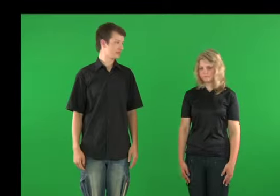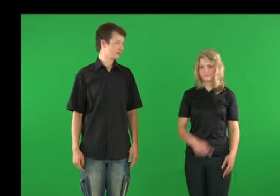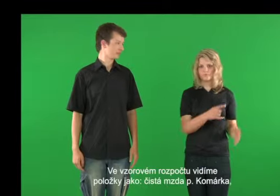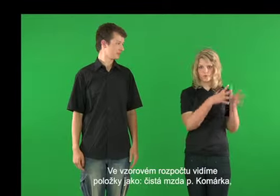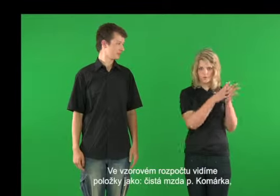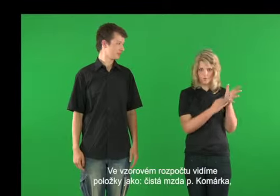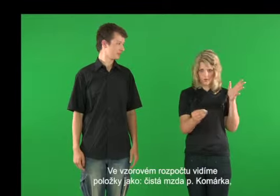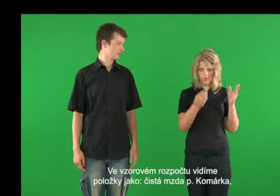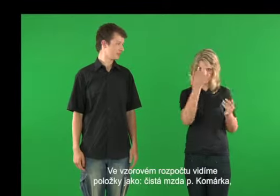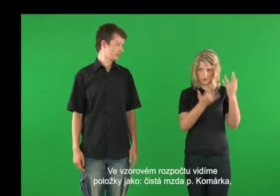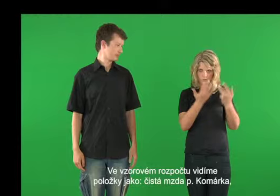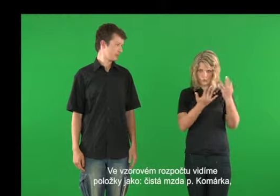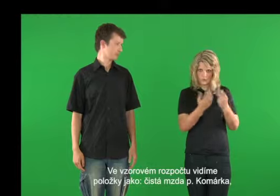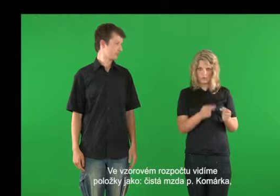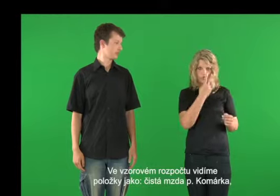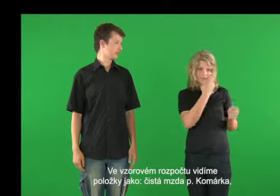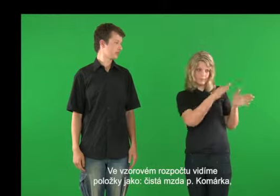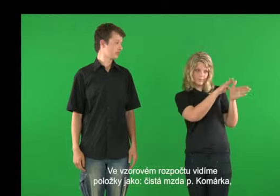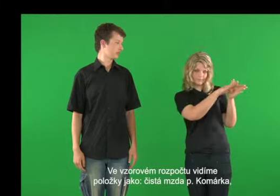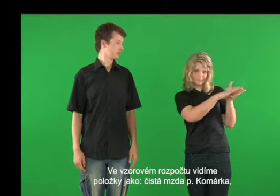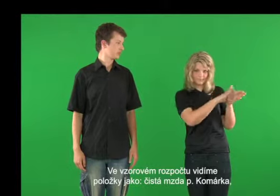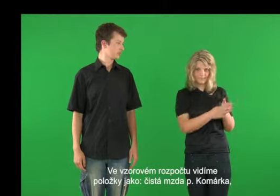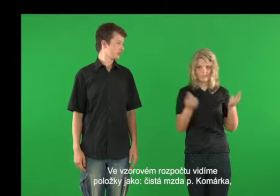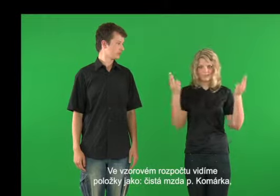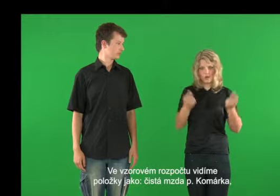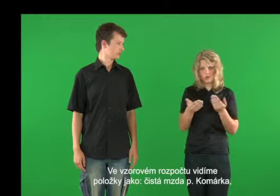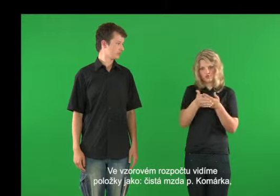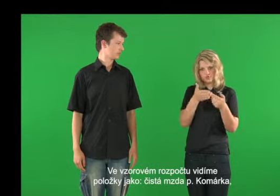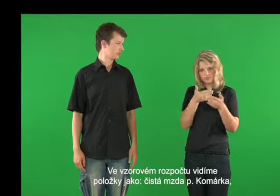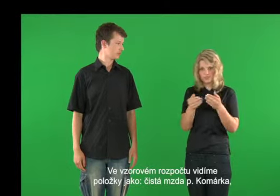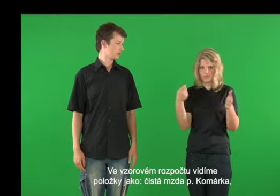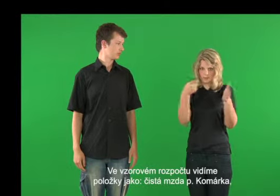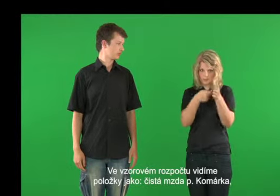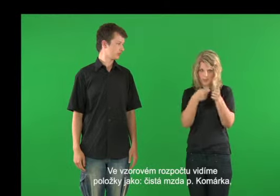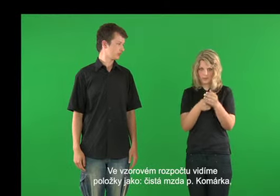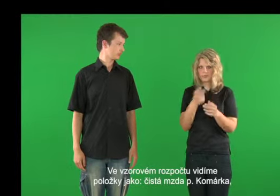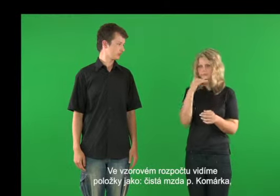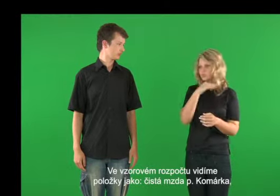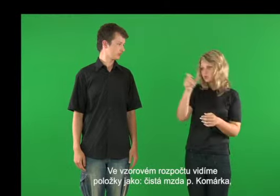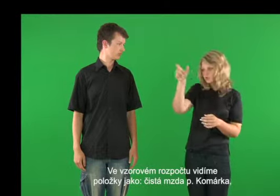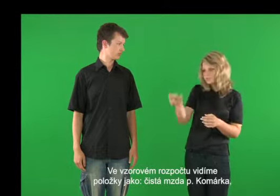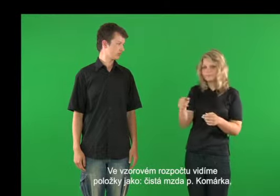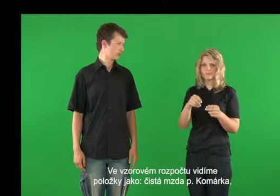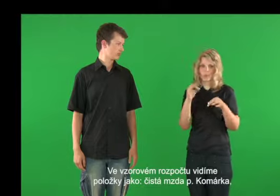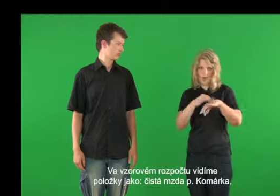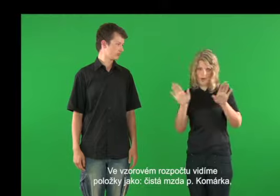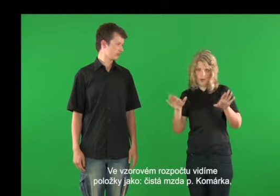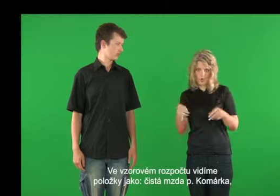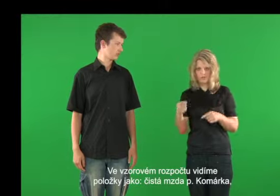Ve vzorovém rozpočtu vidíme položky jako Čistá mzda pana Komárka, Rodičovský příspěvek